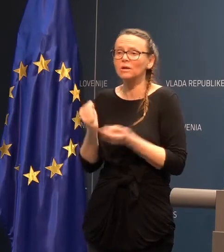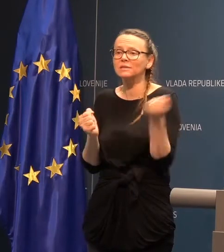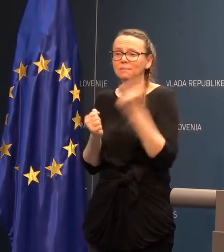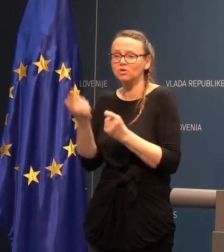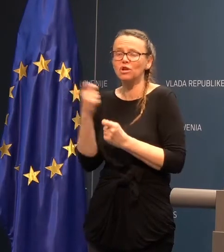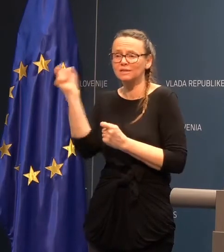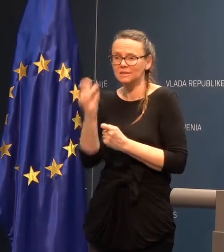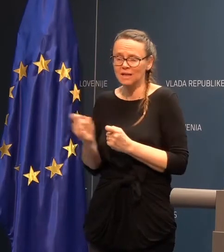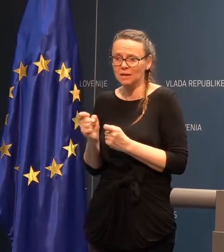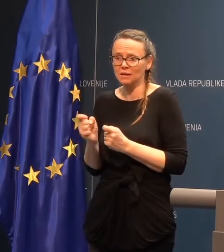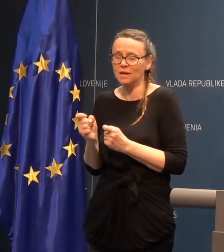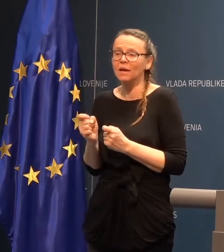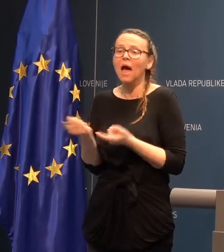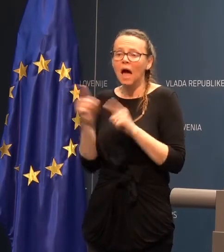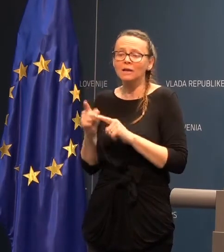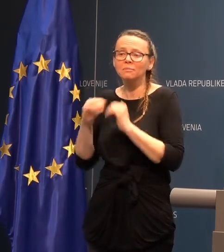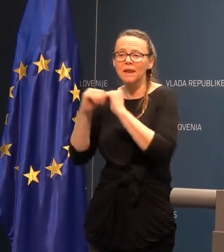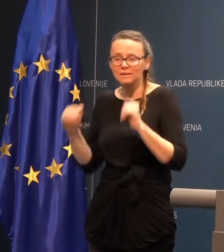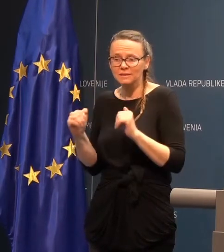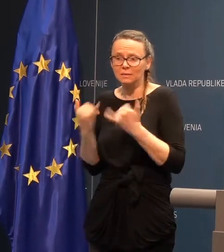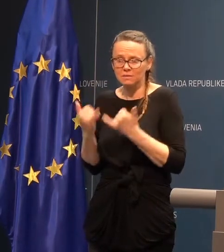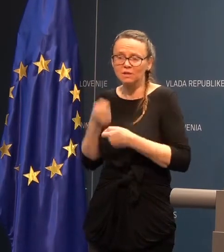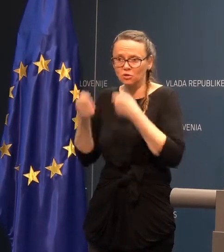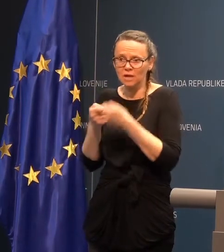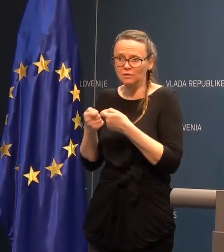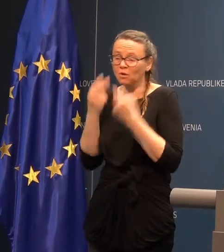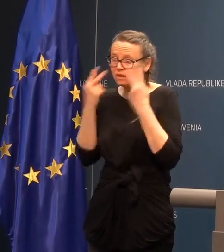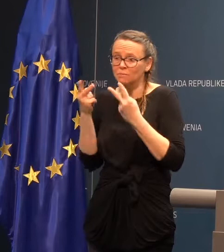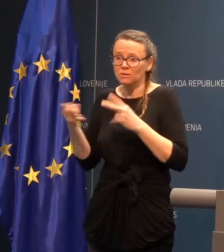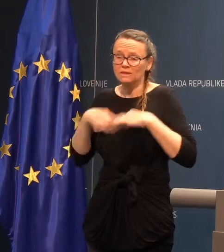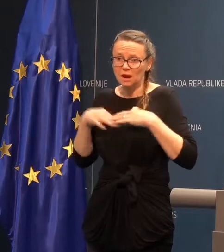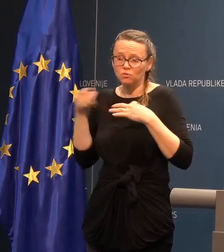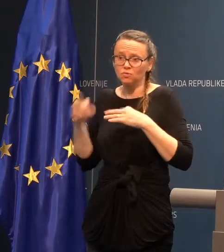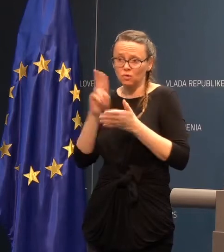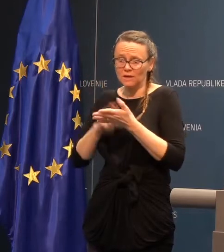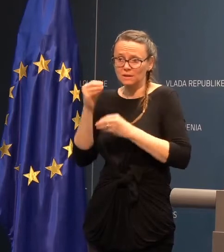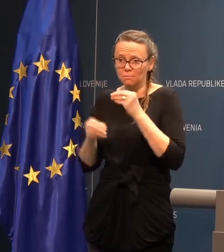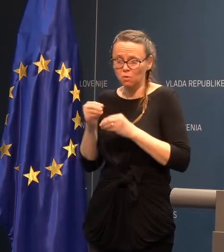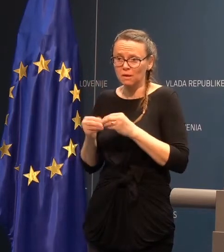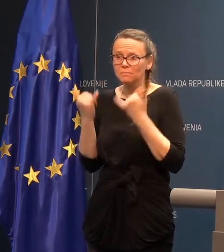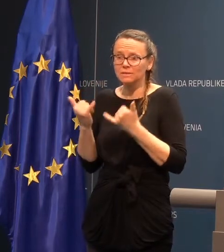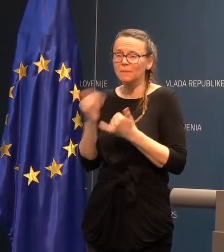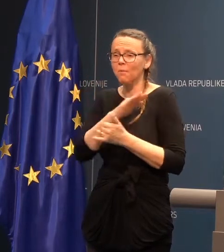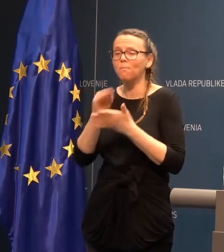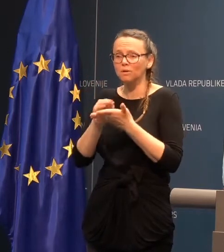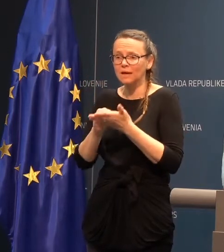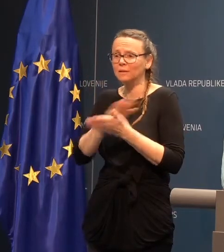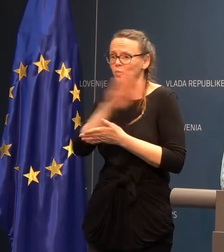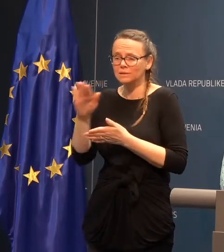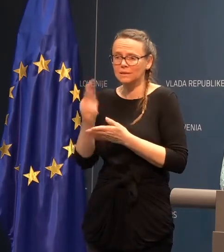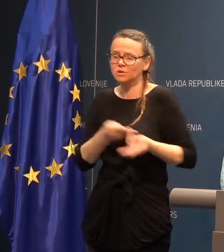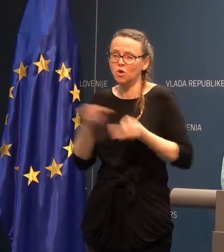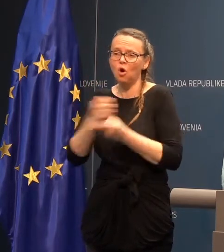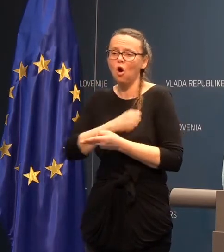pravzapravstvo ta res problemne. Hvala za vprašanje. Po naših podatkih so vsi, ki so hospitalizirani, in tak, ki je bil tudi